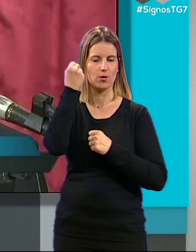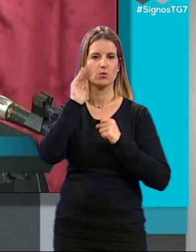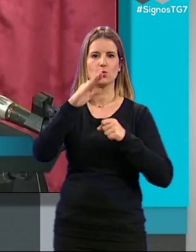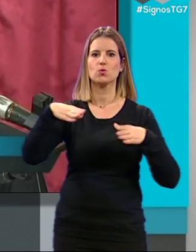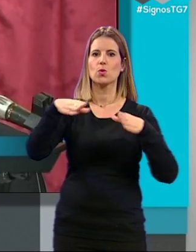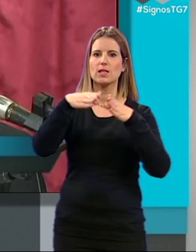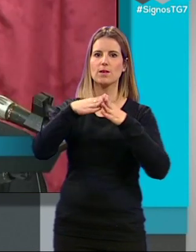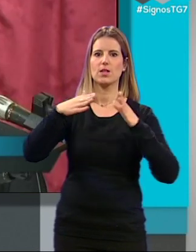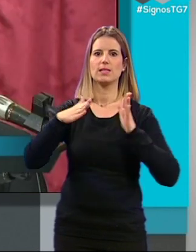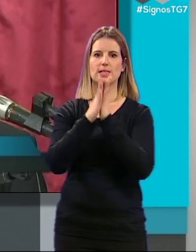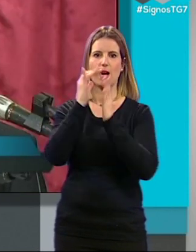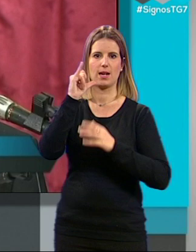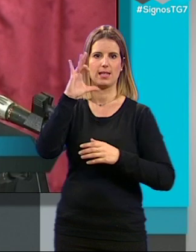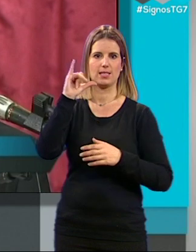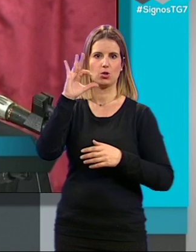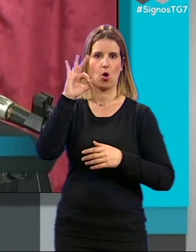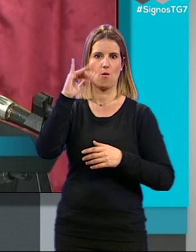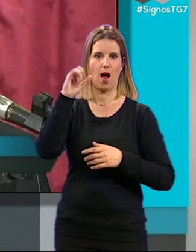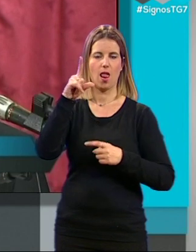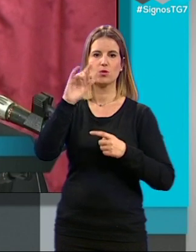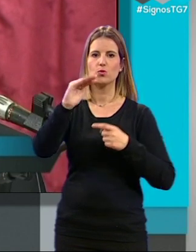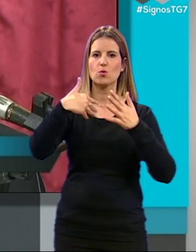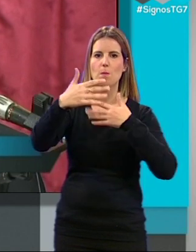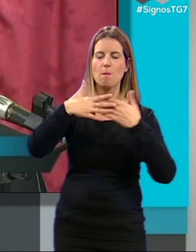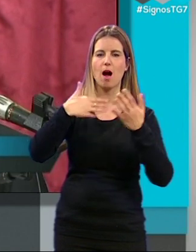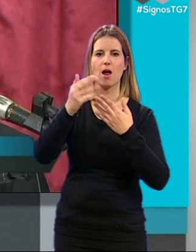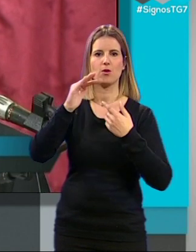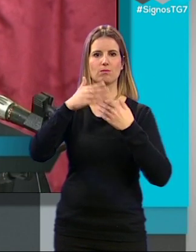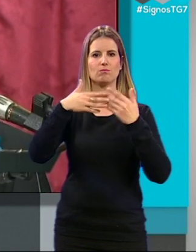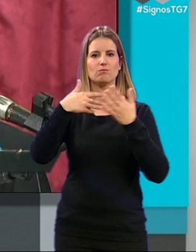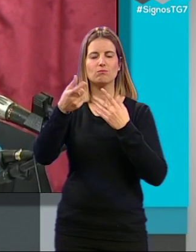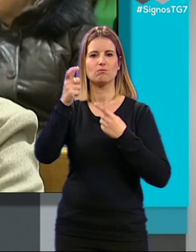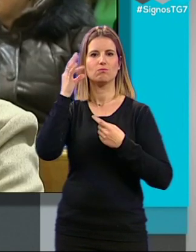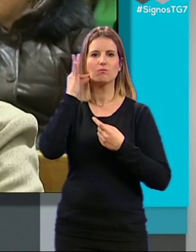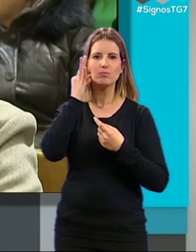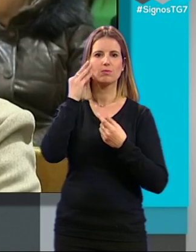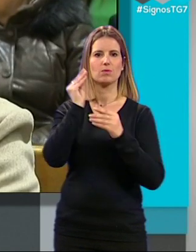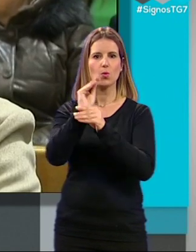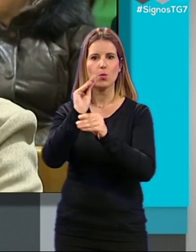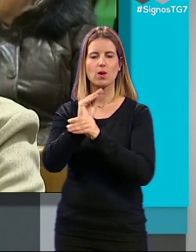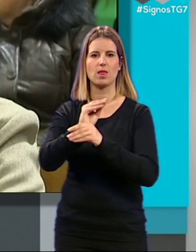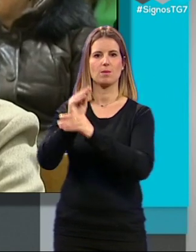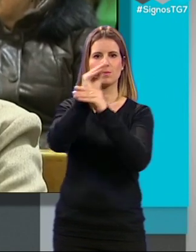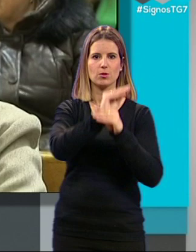templo San Cristóbal sus manos sus camareras que miman cuidan y protegen con el mero su ajuar El